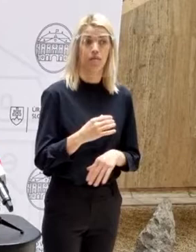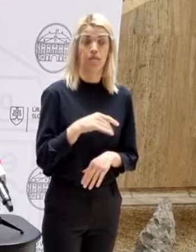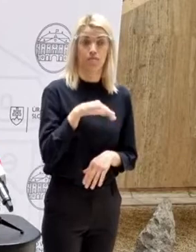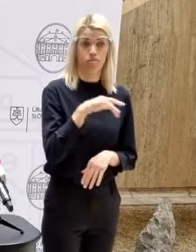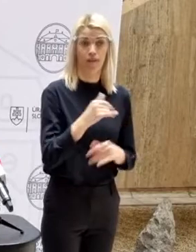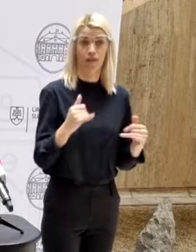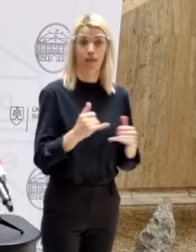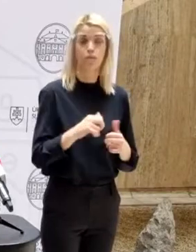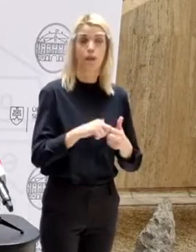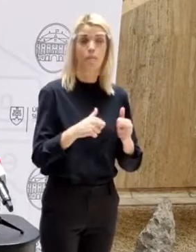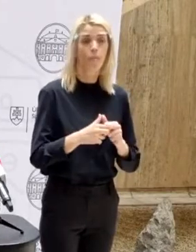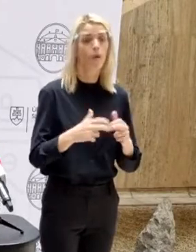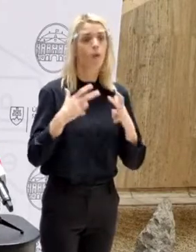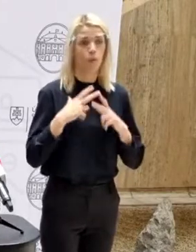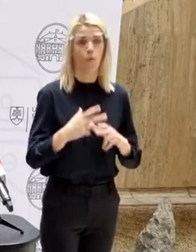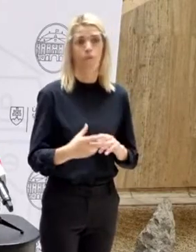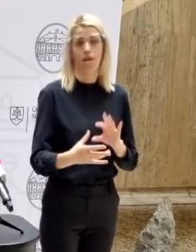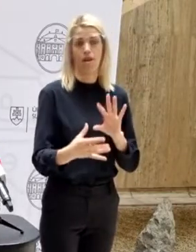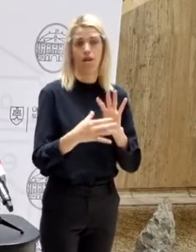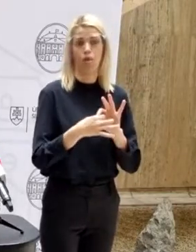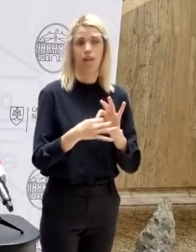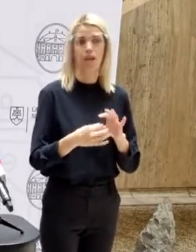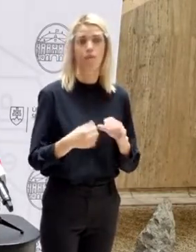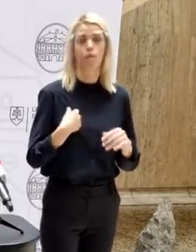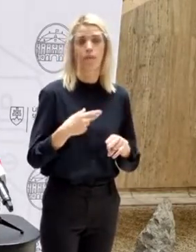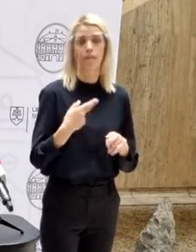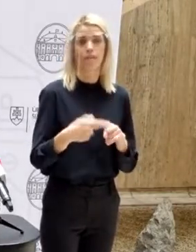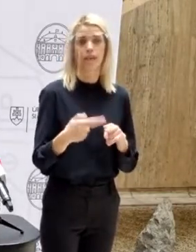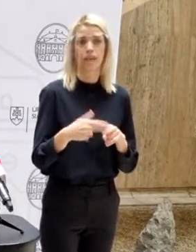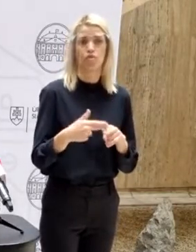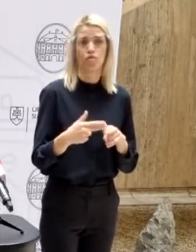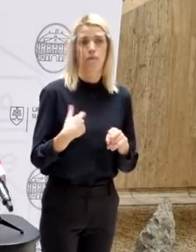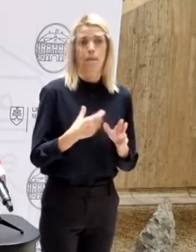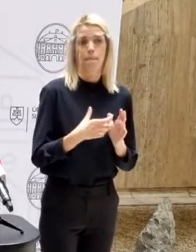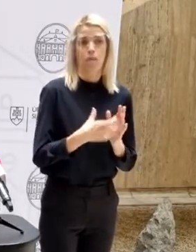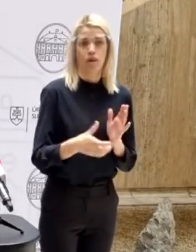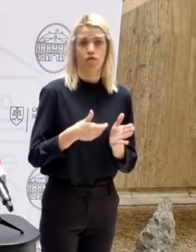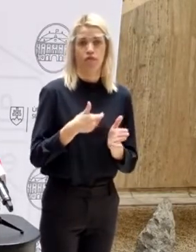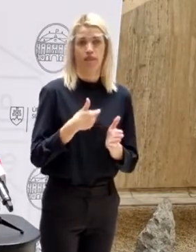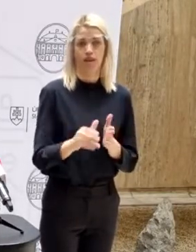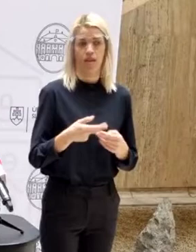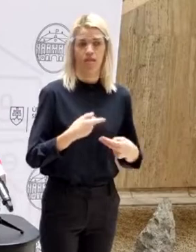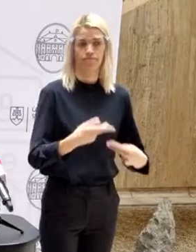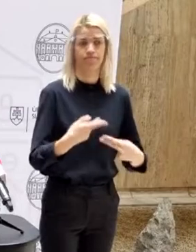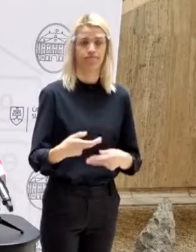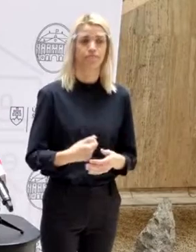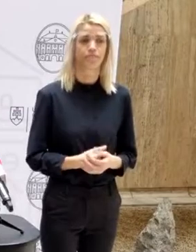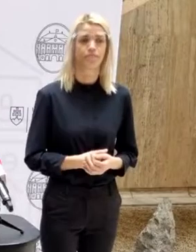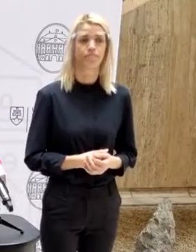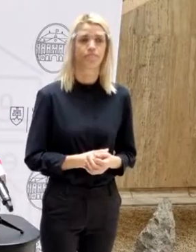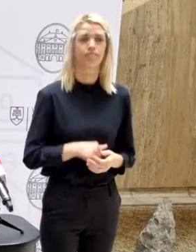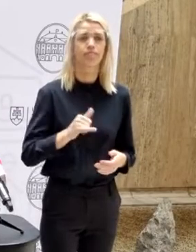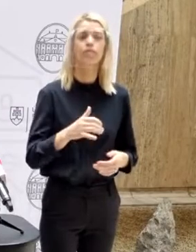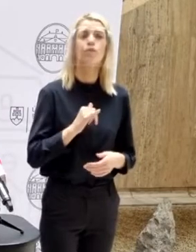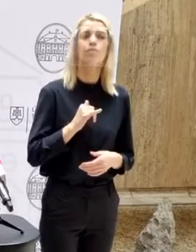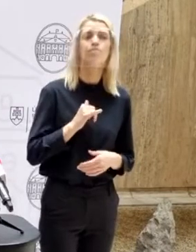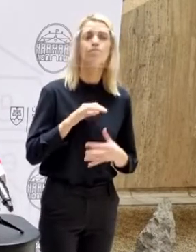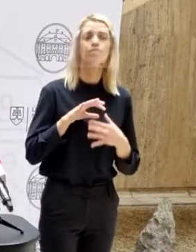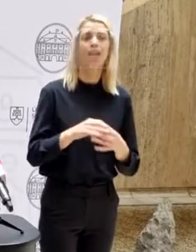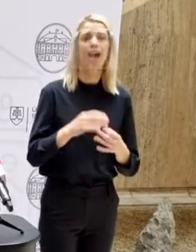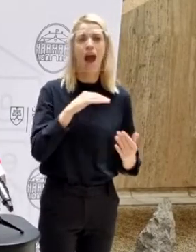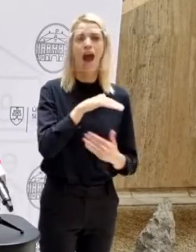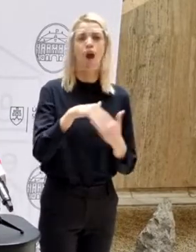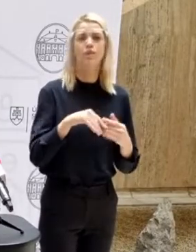majú takýto problém kľudne, nech nás kontaktujú a vyriešime, aby sme mohli pokračovať ďalej. Ja ešte k tomu chaosu, čo vznikol s tými